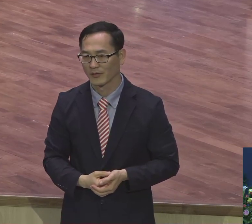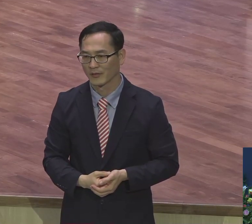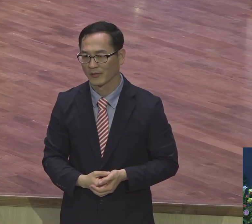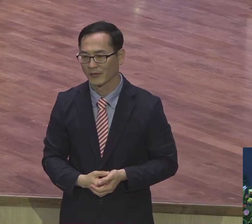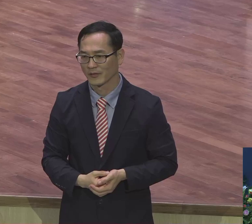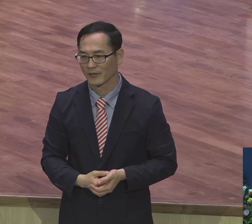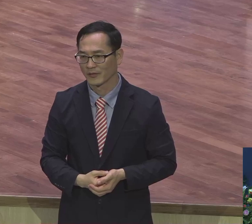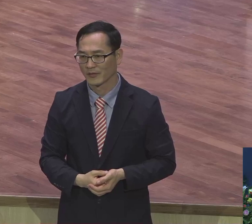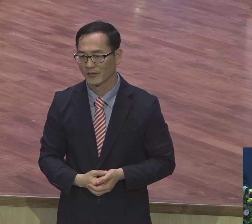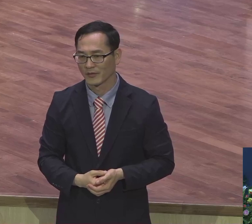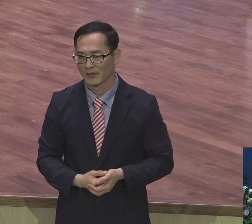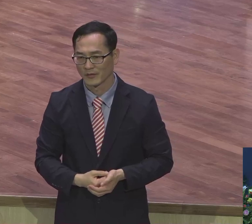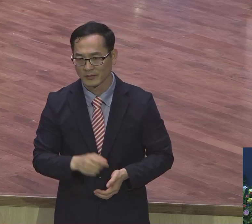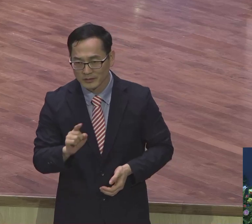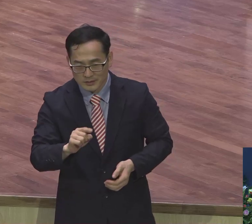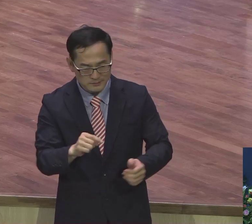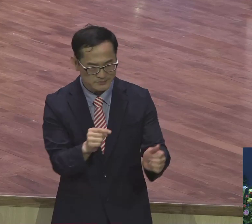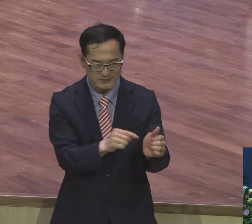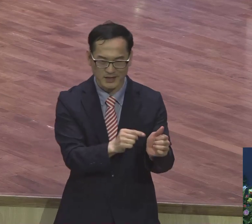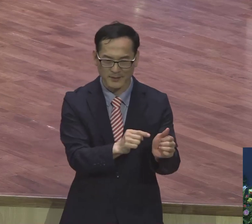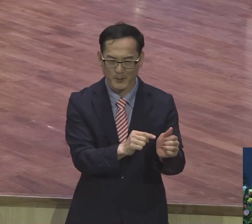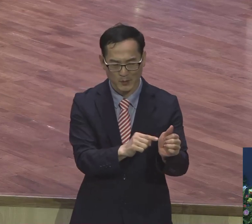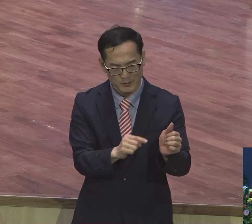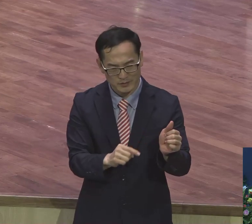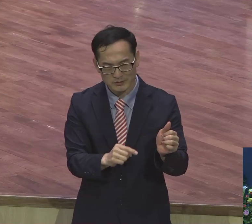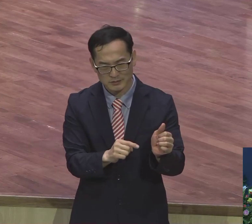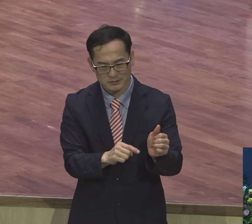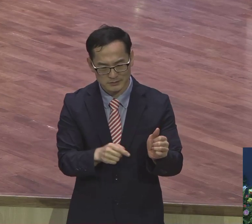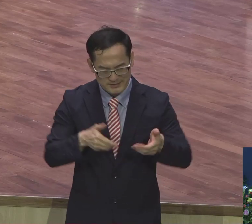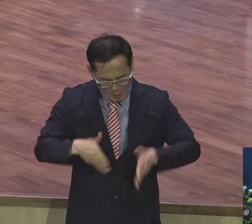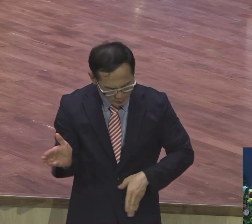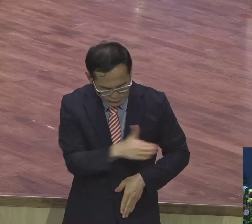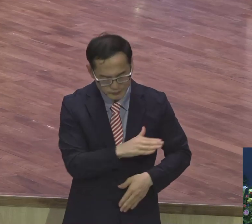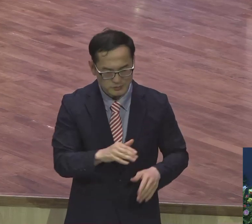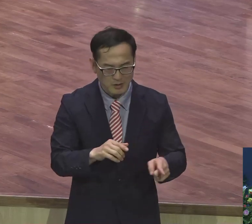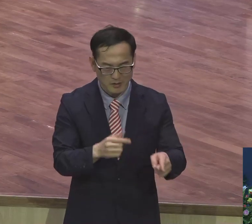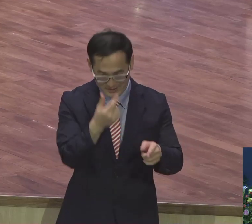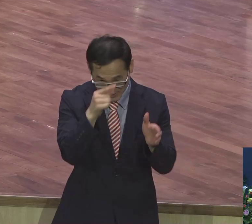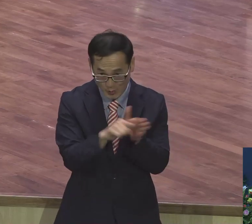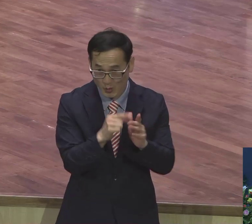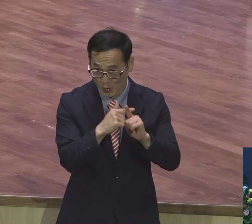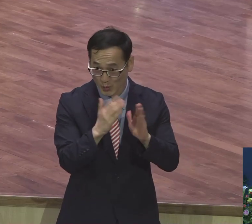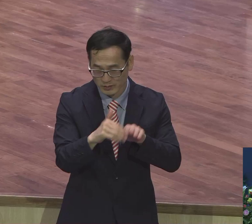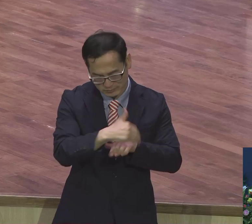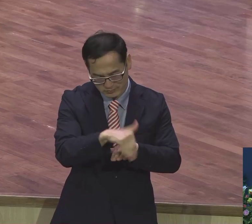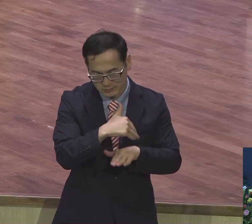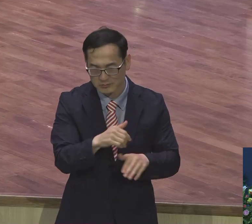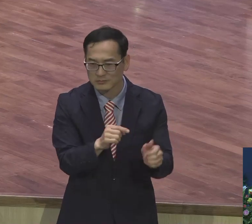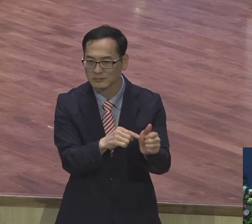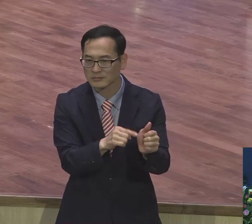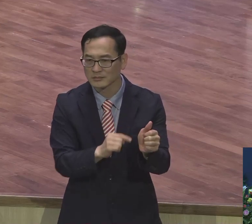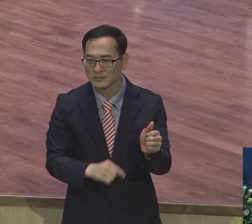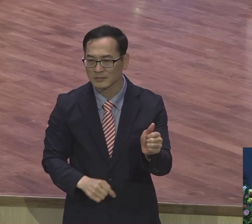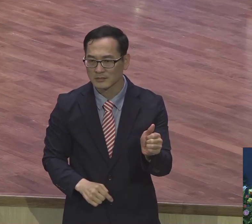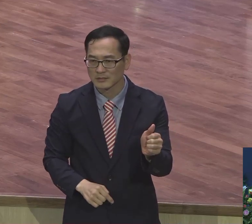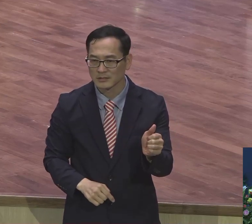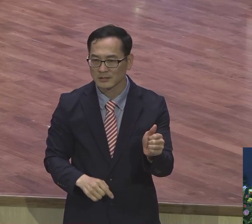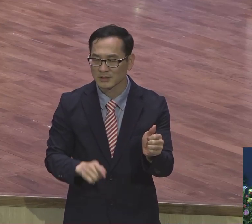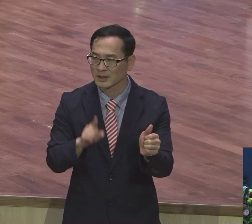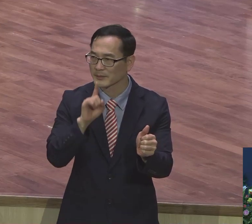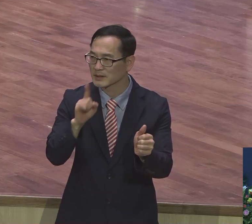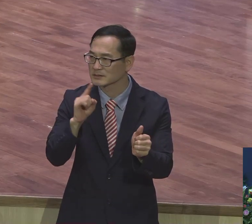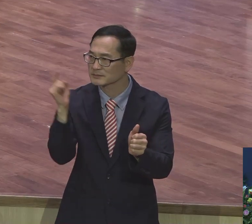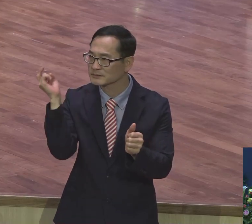나도 성경께나 읽었는데 전통께나 했고 기독께나 한 사람인데 충격받았거든요.